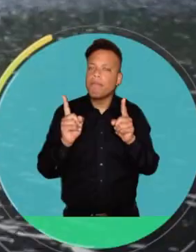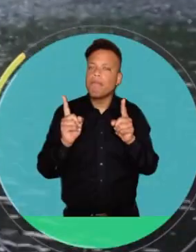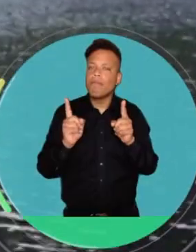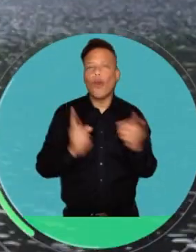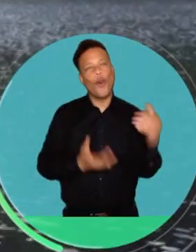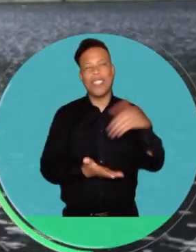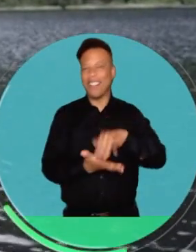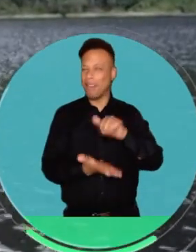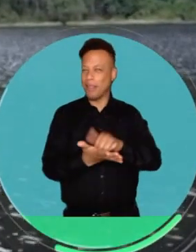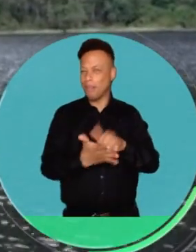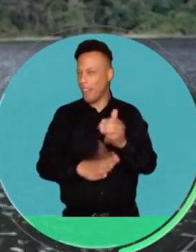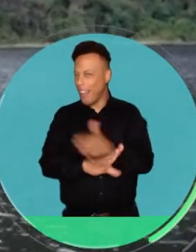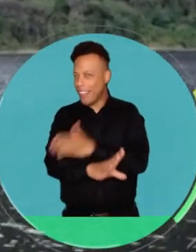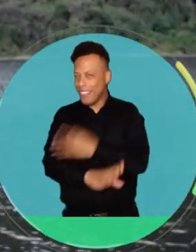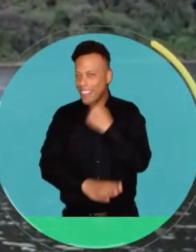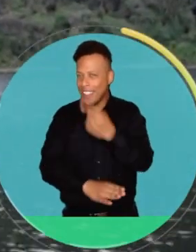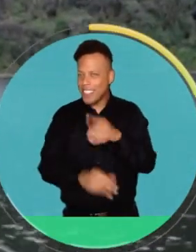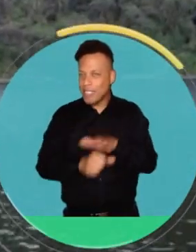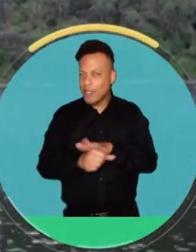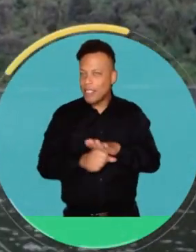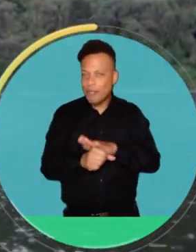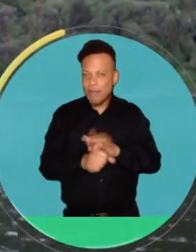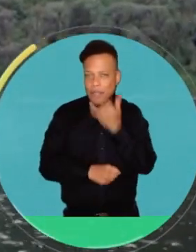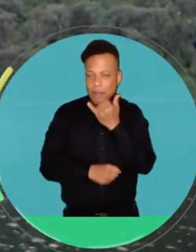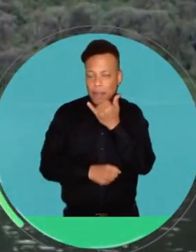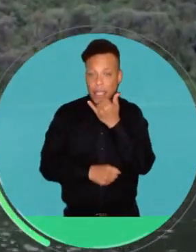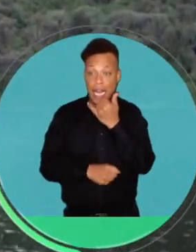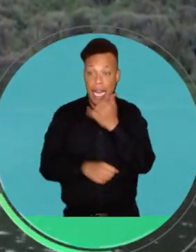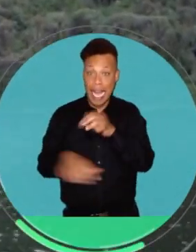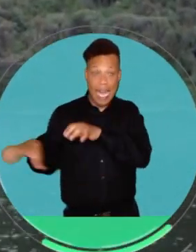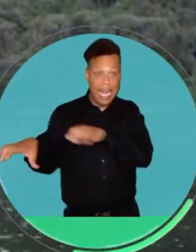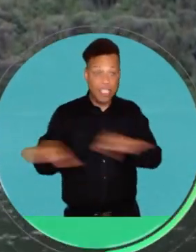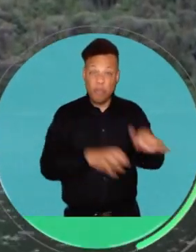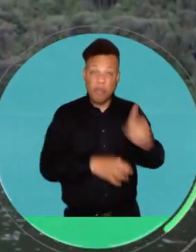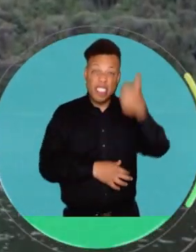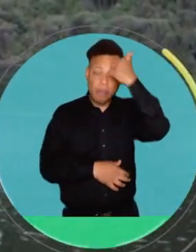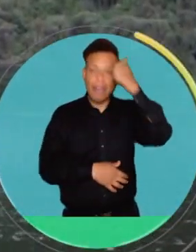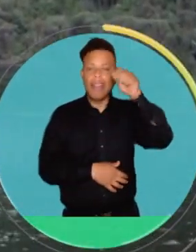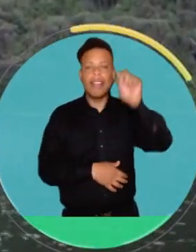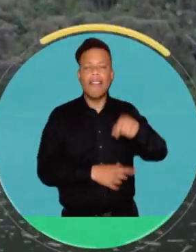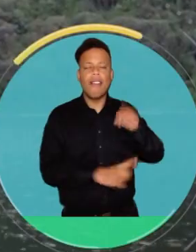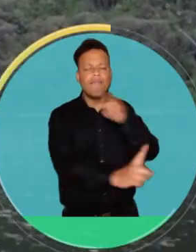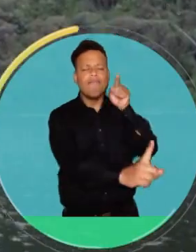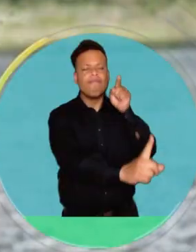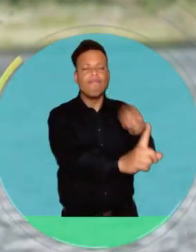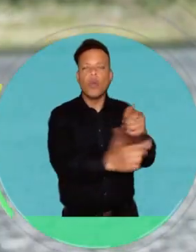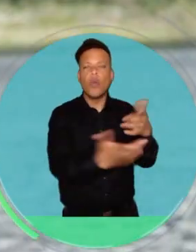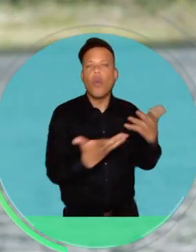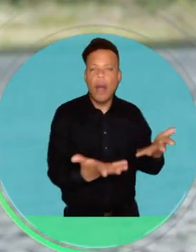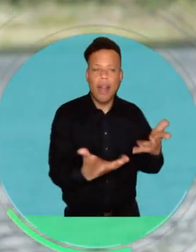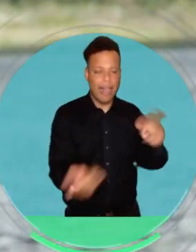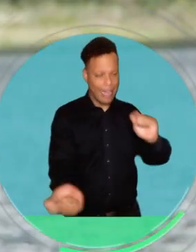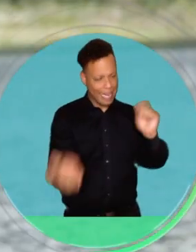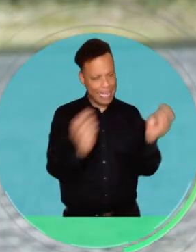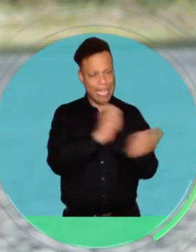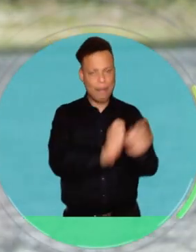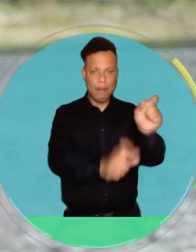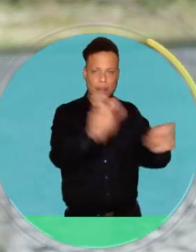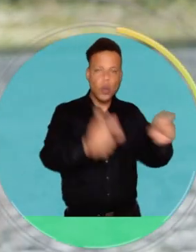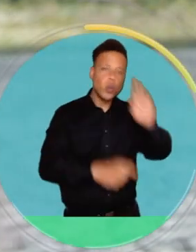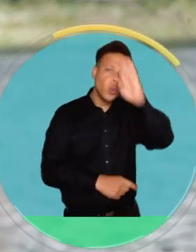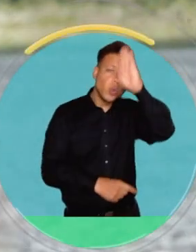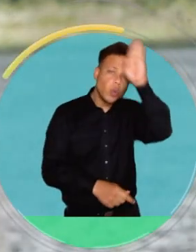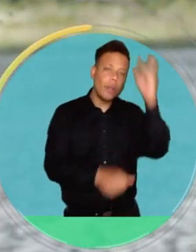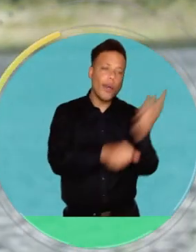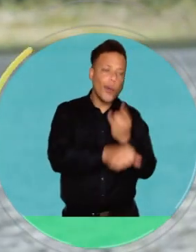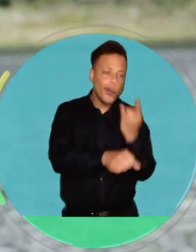embargo, pues volvemos a la situación anteriormente mencionada, las primeras acciones a desarrollar deben estar enfocadas hacia la transformación de